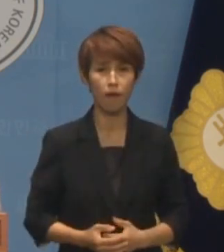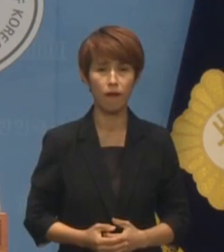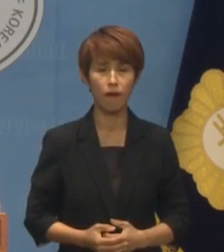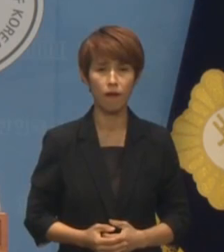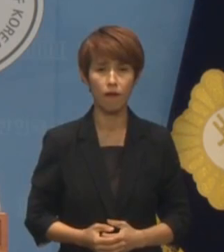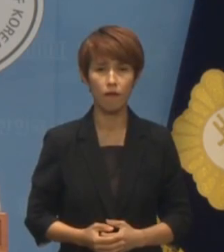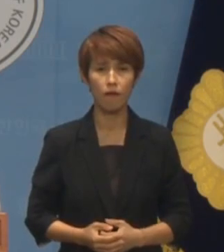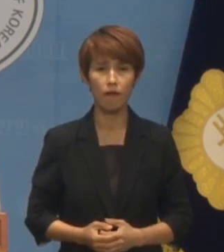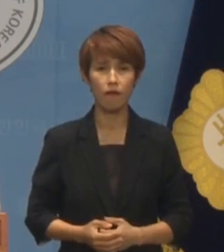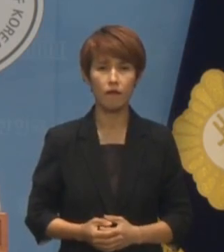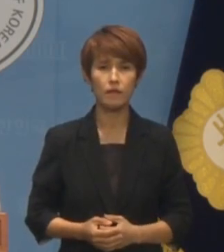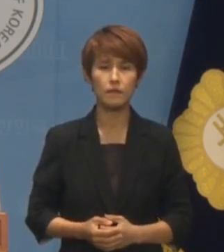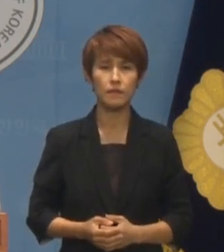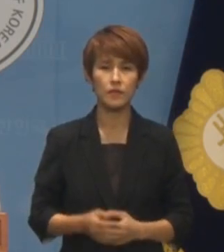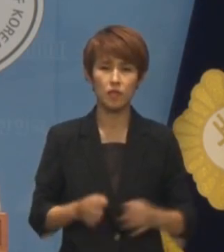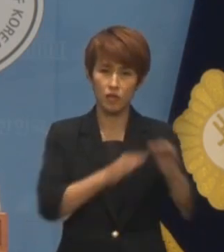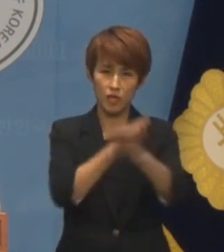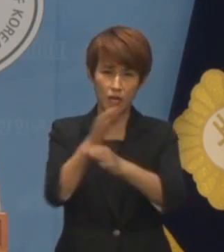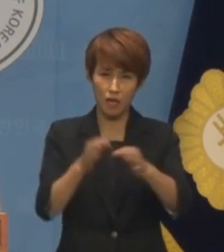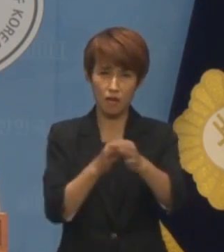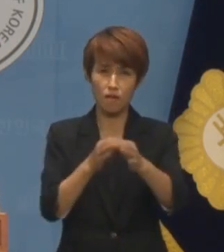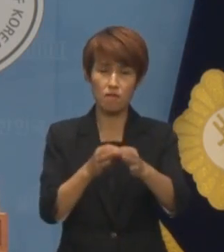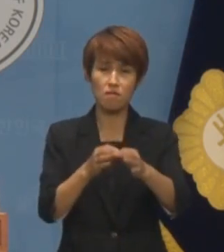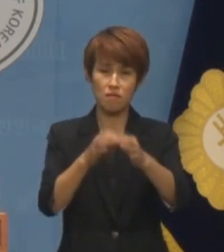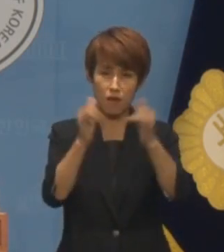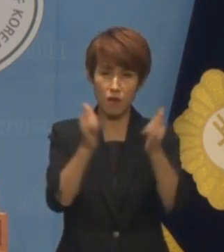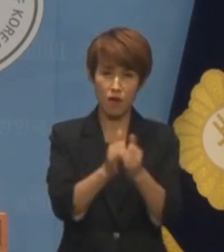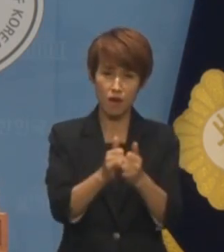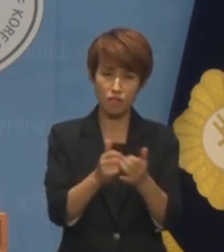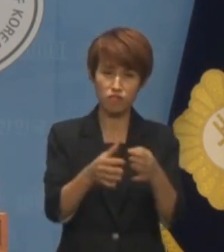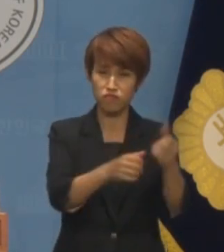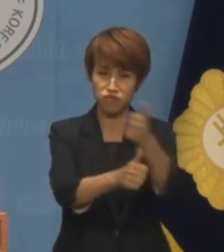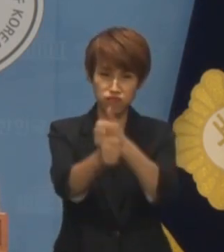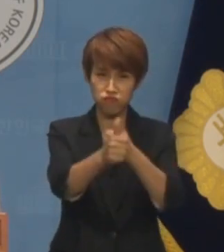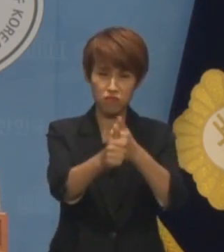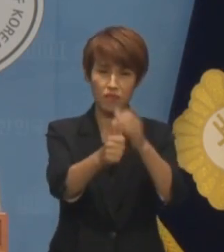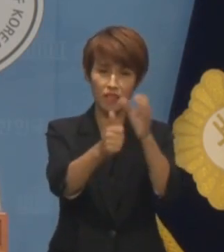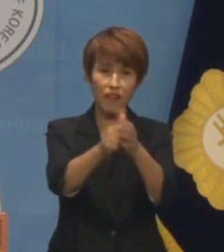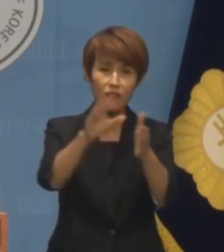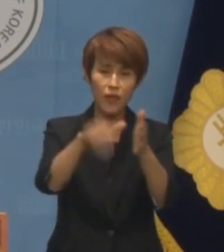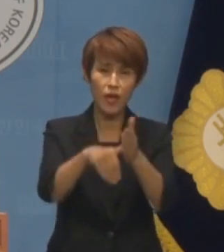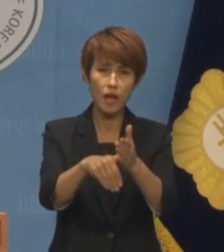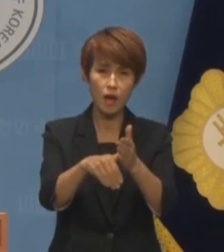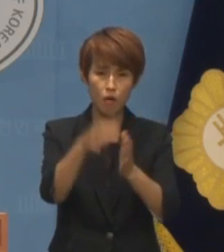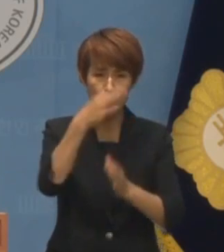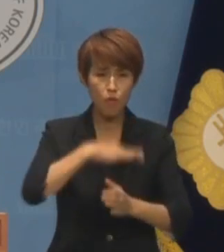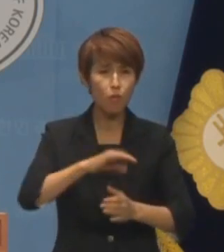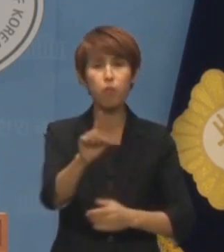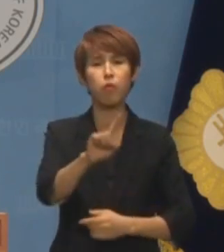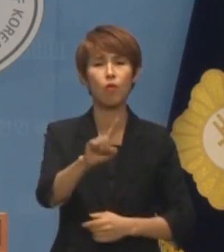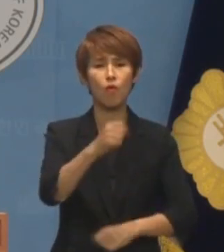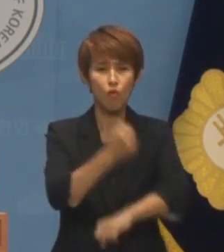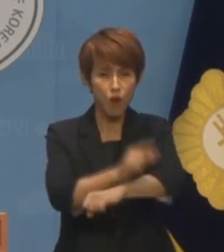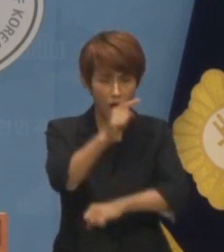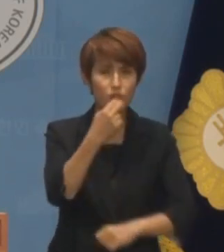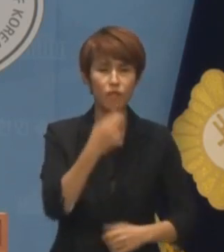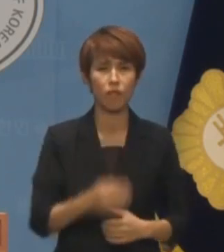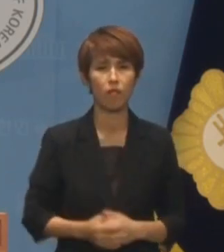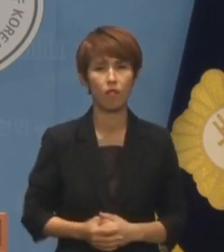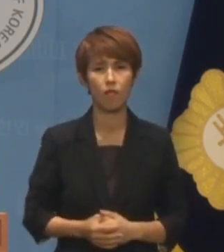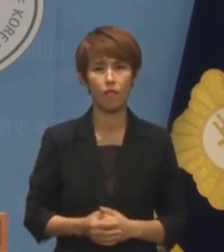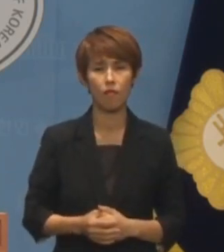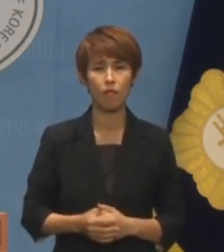경사노의를 하면 무슨 성과가 있었습니까 윤 대통령 주변에는 멀쩡한 사람이